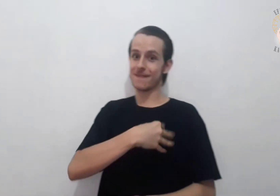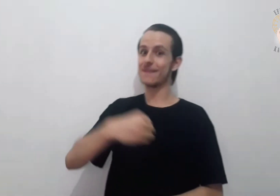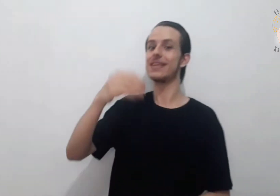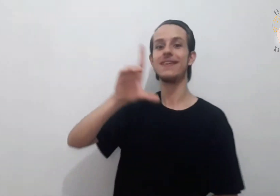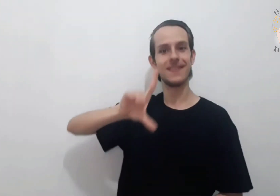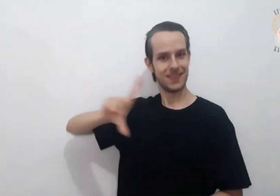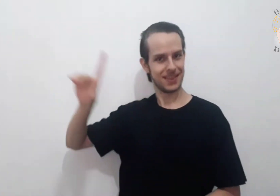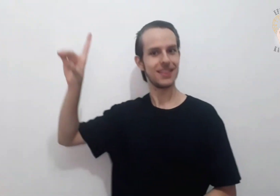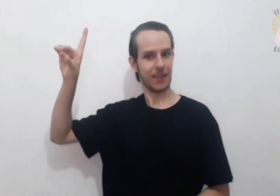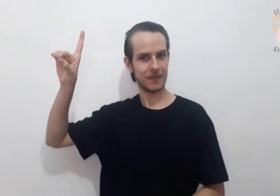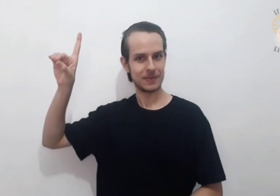dele nasceu.